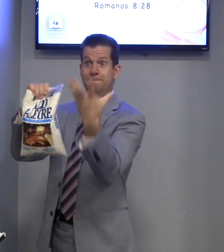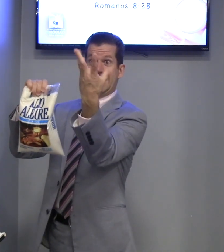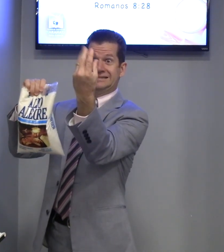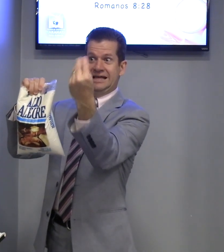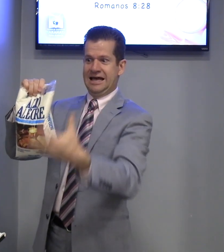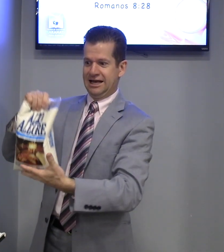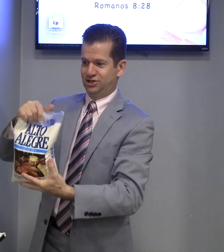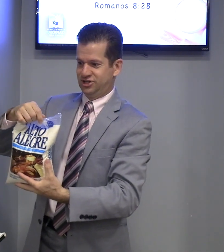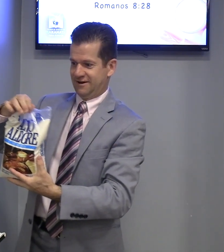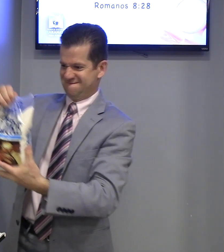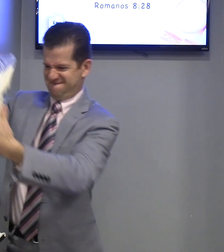Bastante.